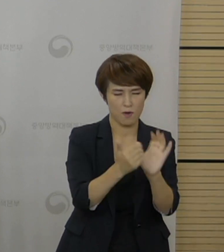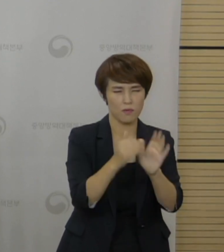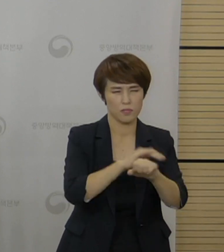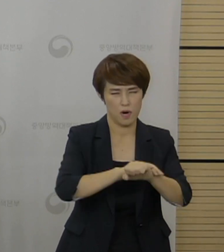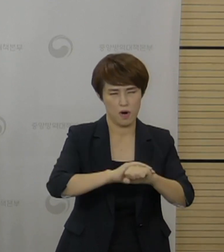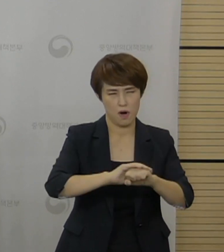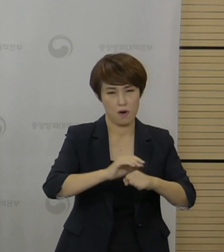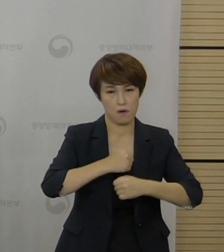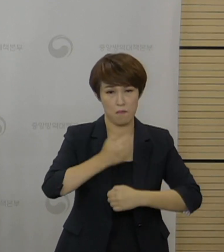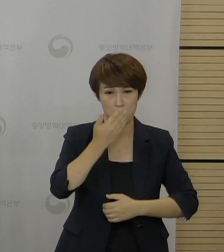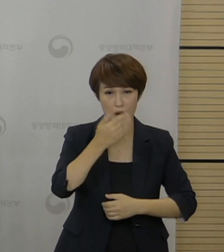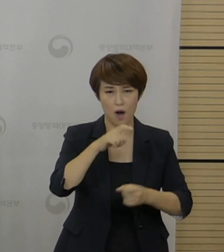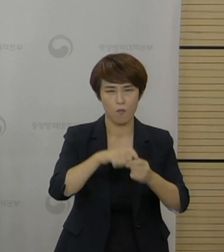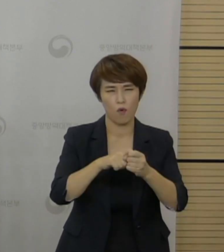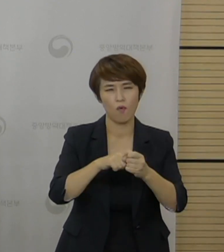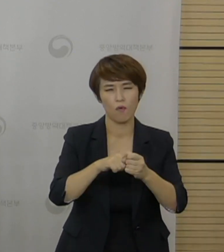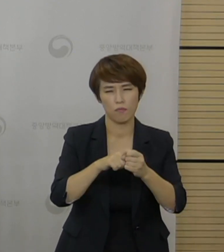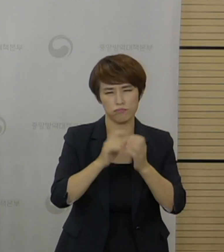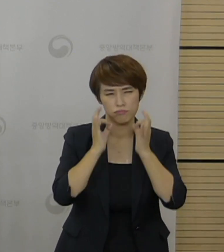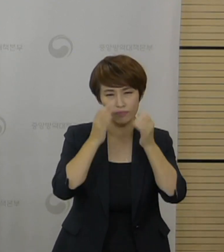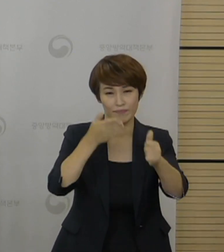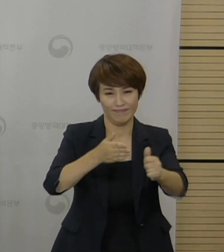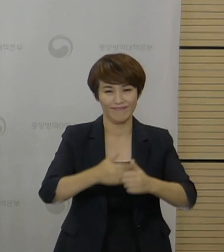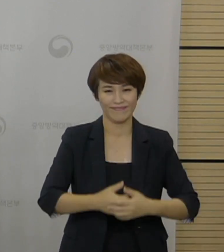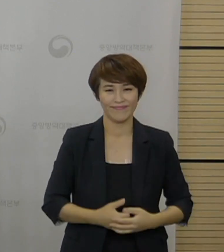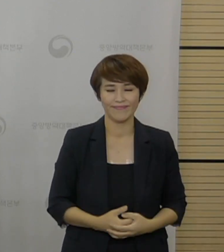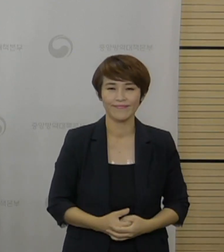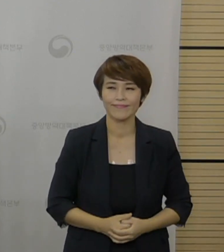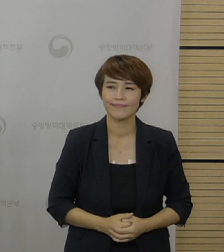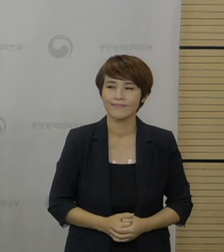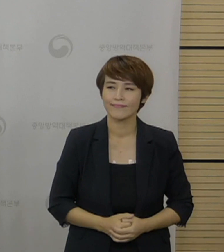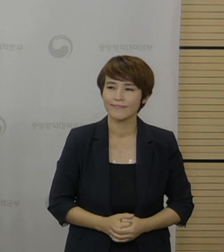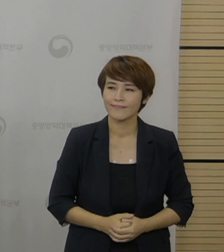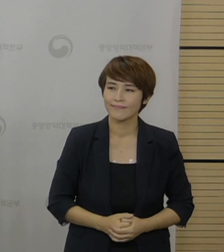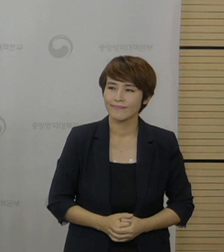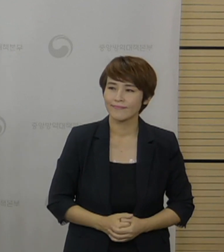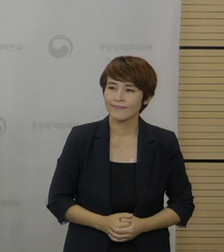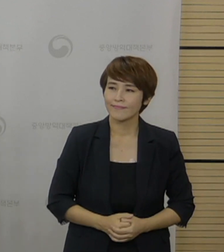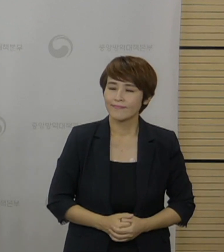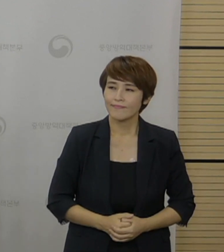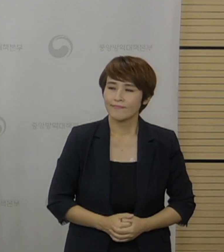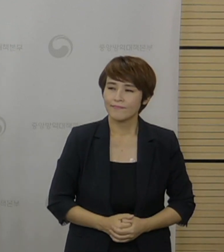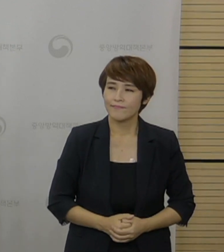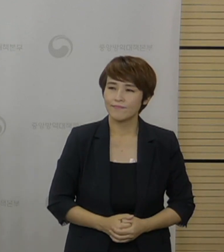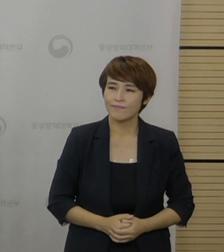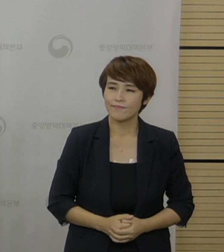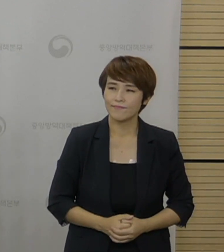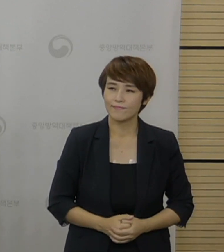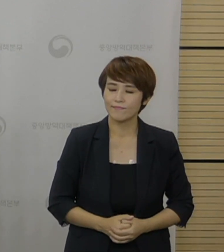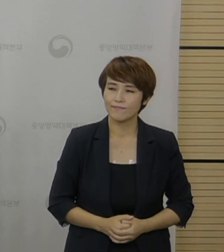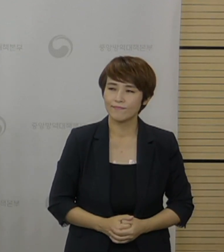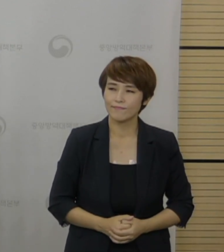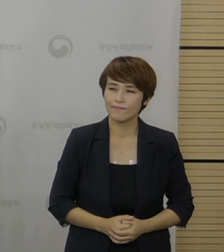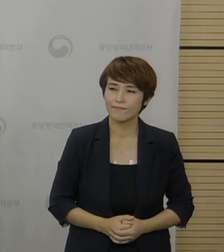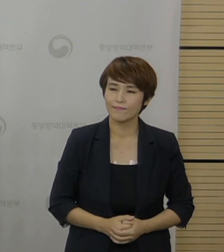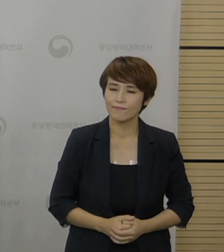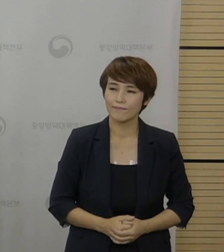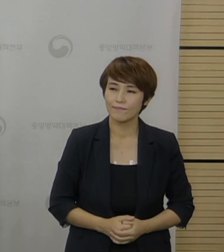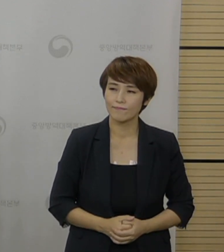그렇게 당부 말씀드립니다. 네. 다음은 백신 접종과 관련된 내용들